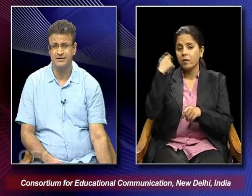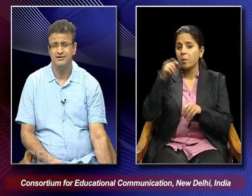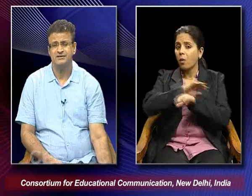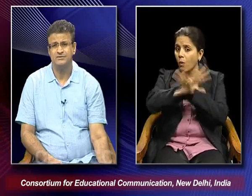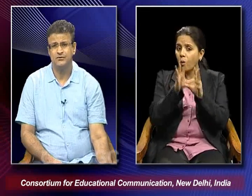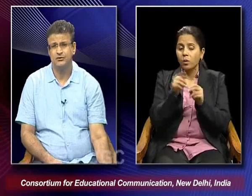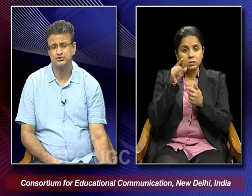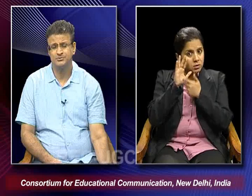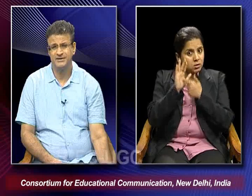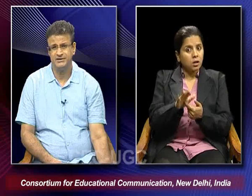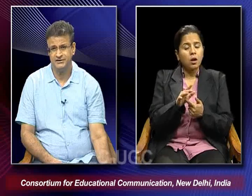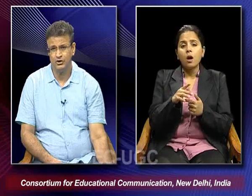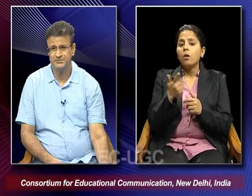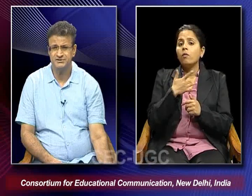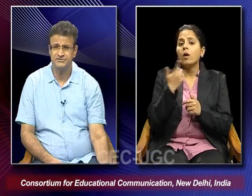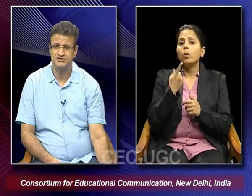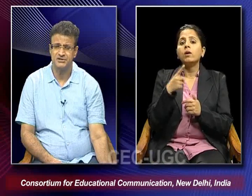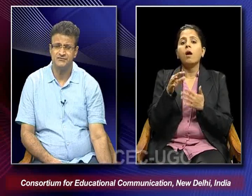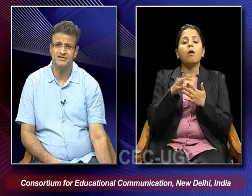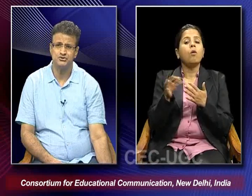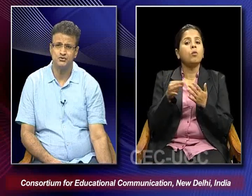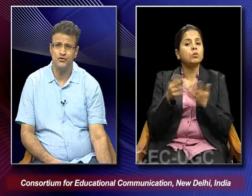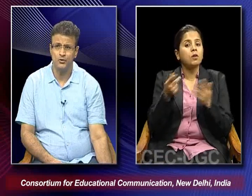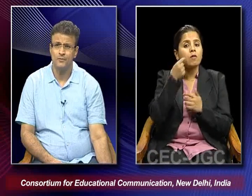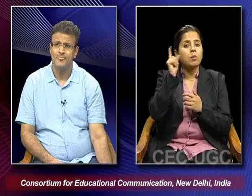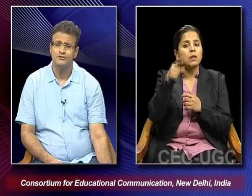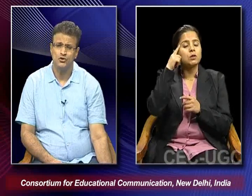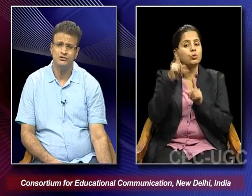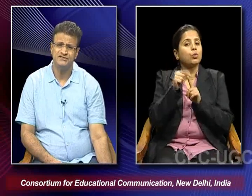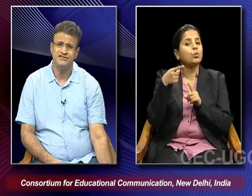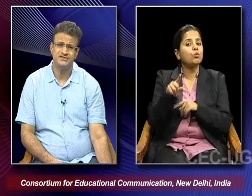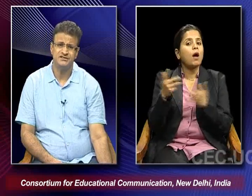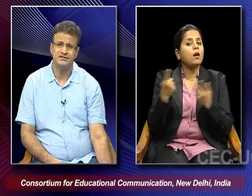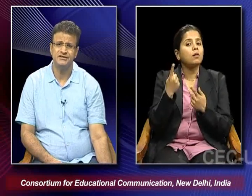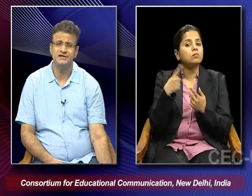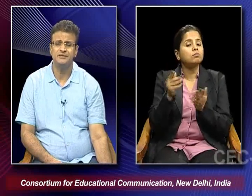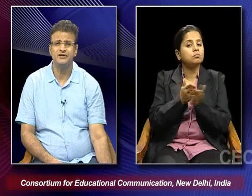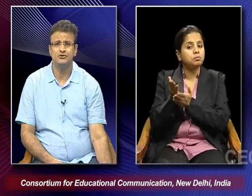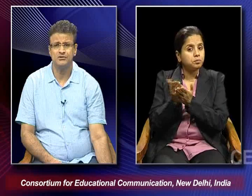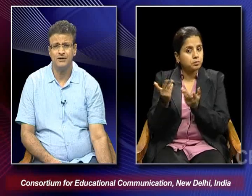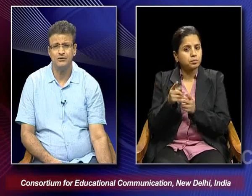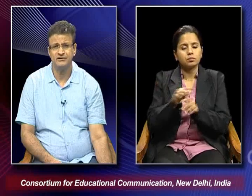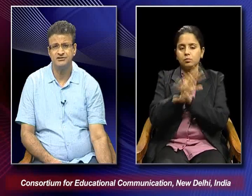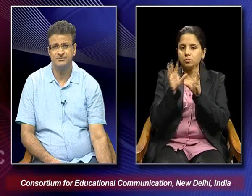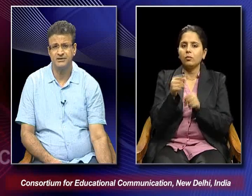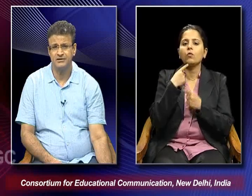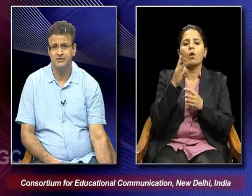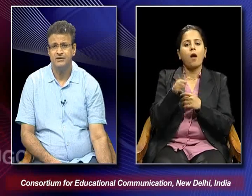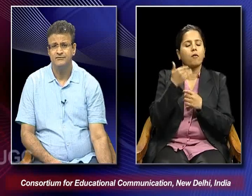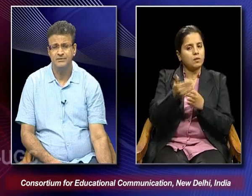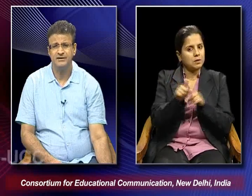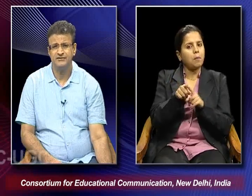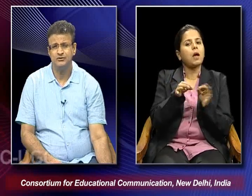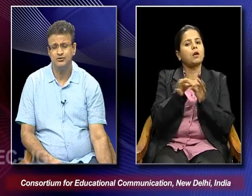well that what should be the option which a father should follow. So all these things they are being talked about in this particular